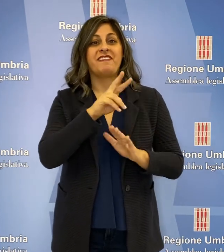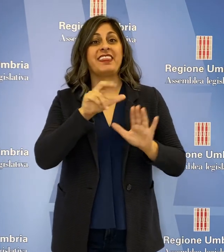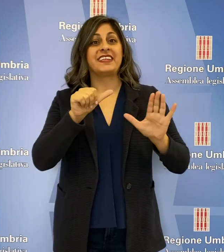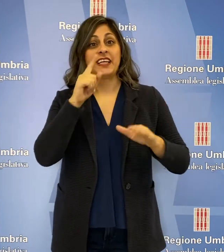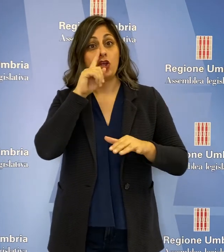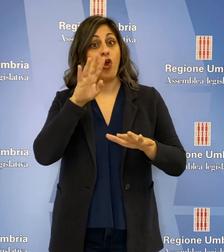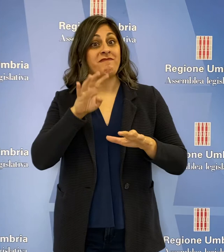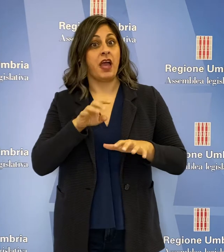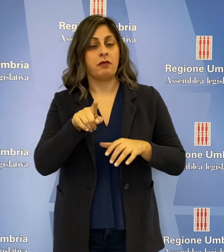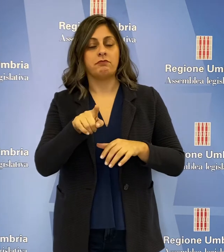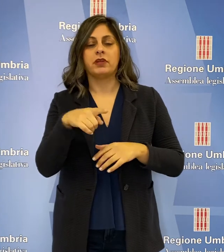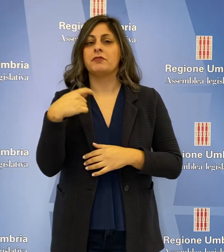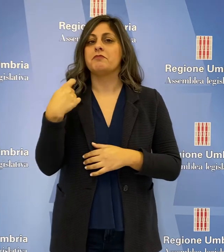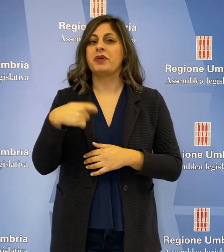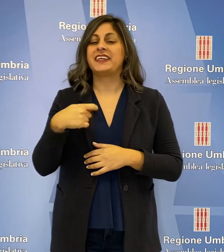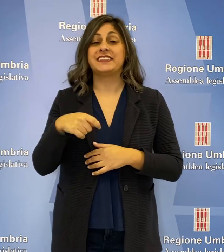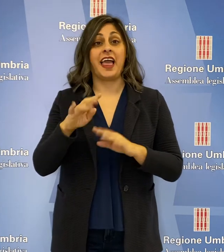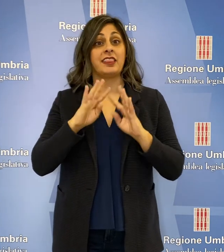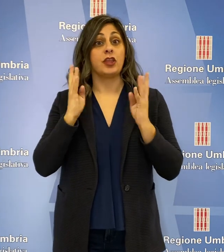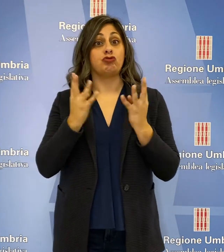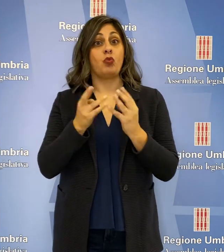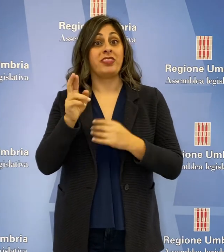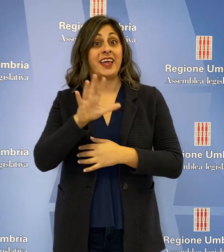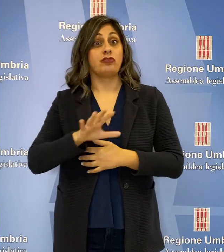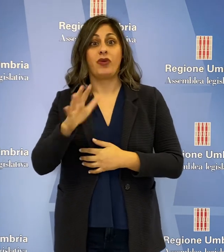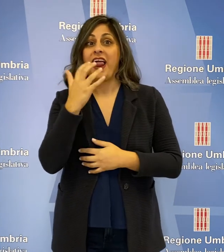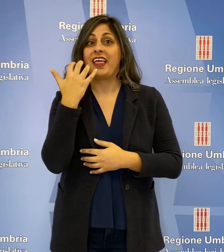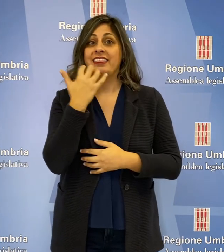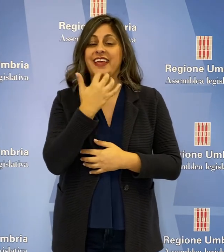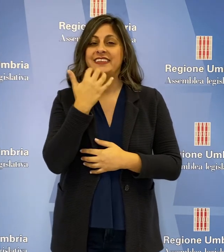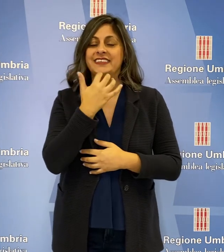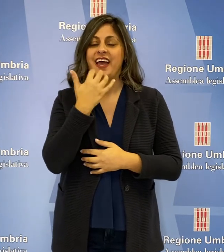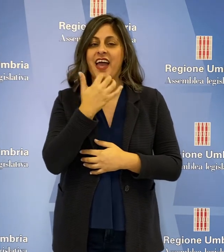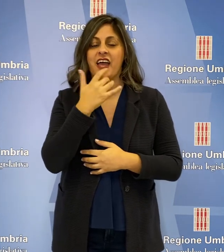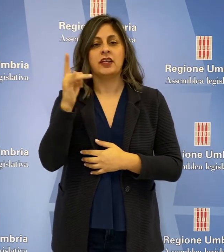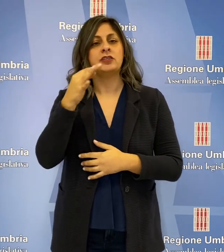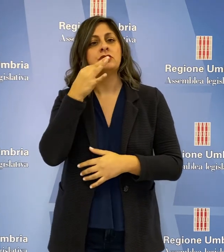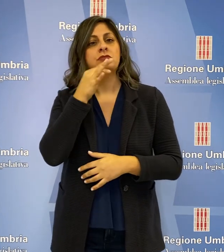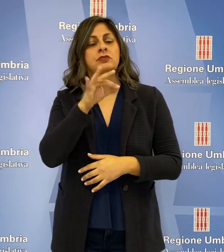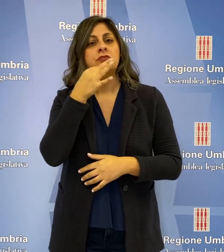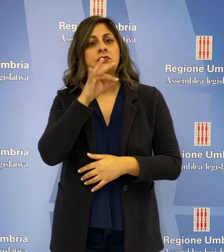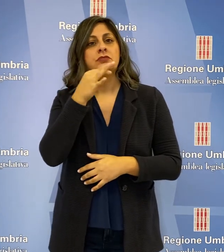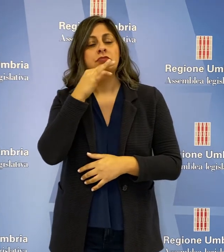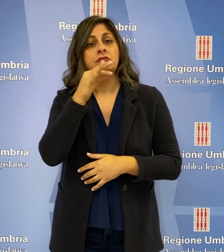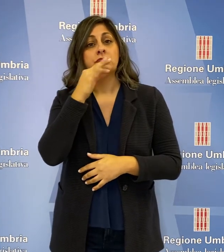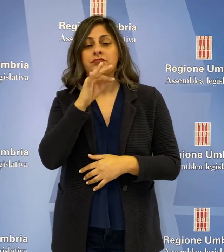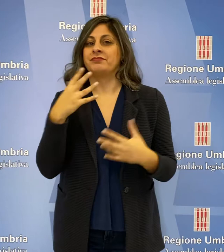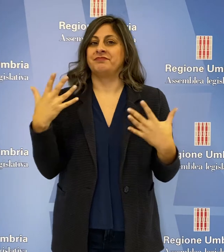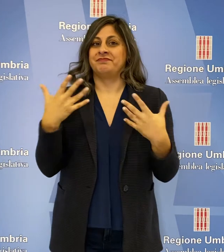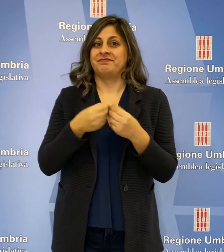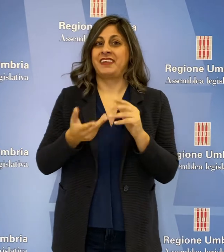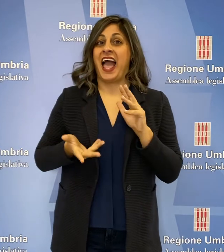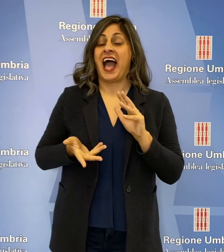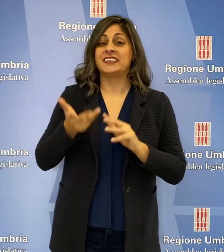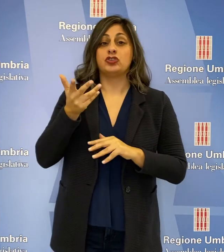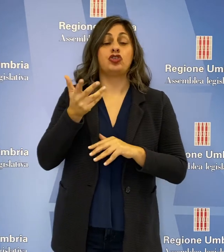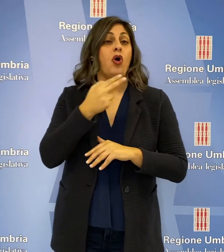26 novembre, la Presidente della Giunta Regionale, Donatella Tesei, ha relazionato, coadiuvata dall'Assessore alla